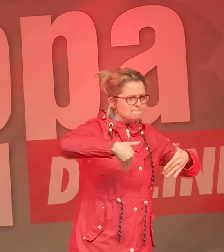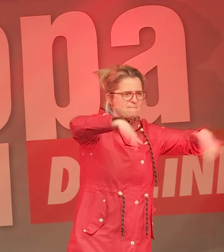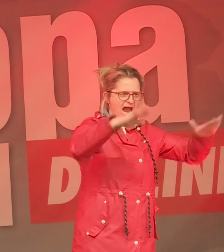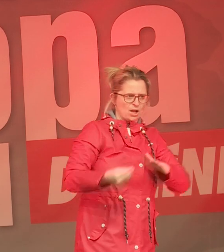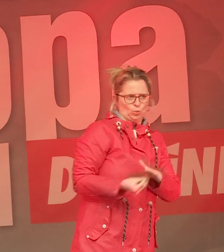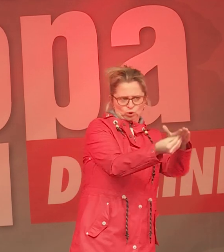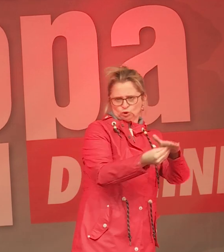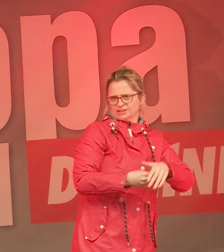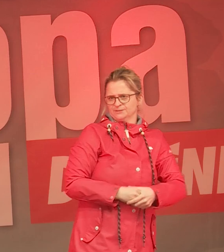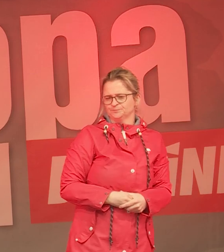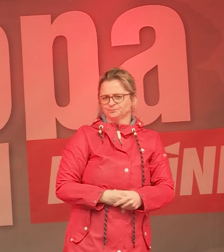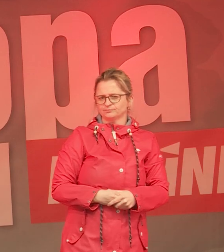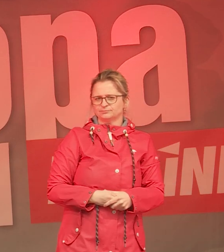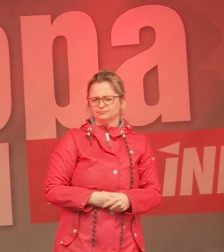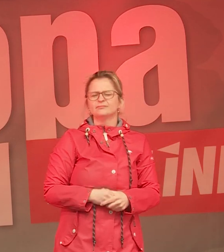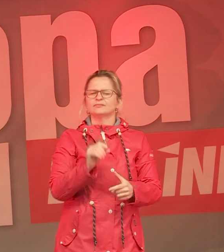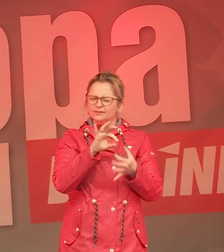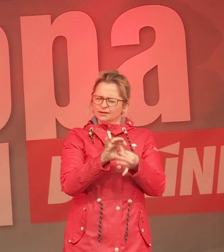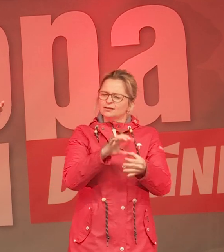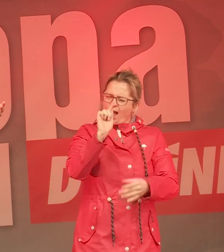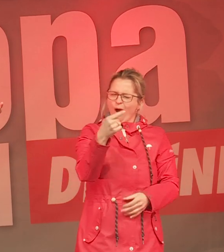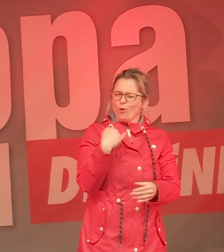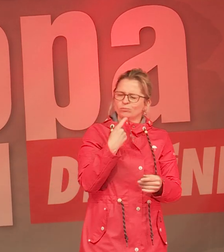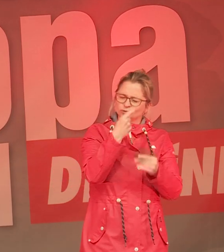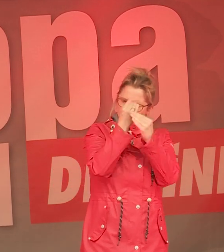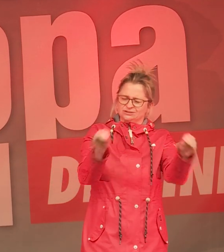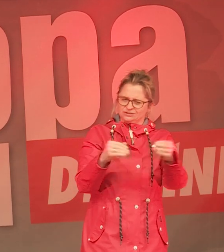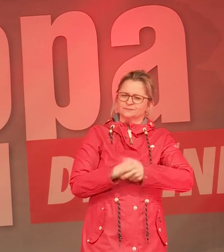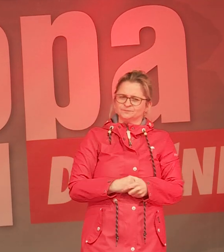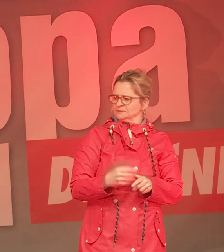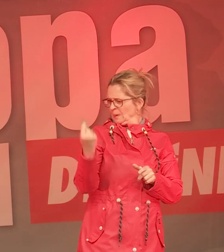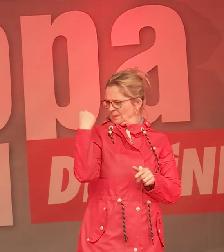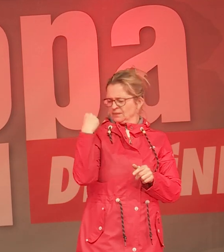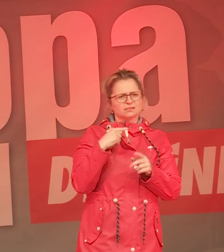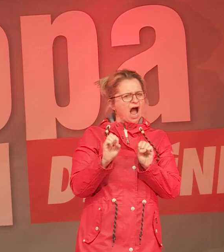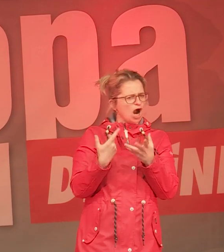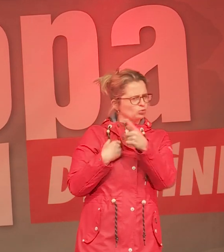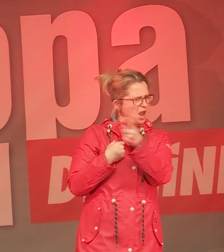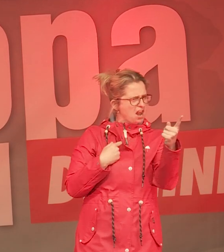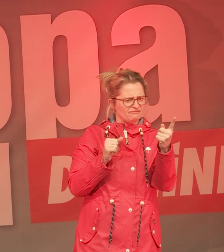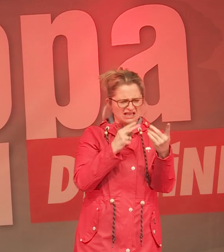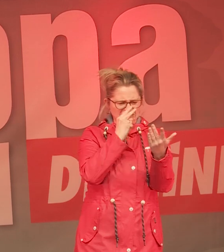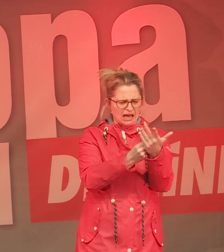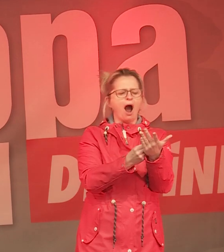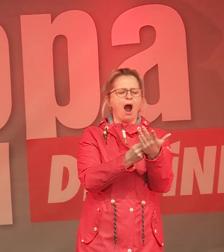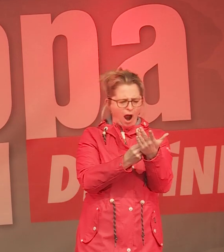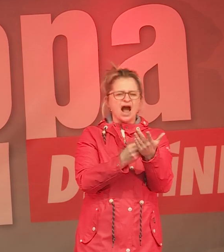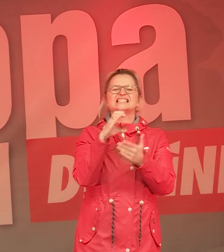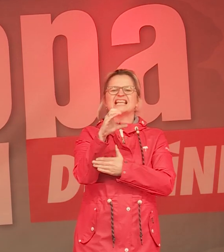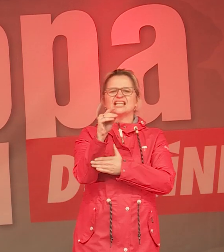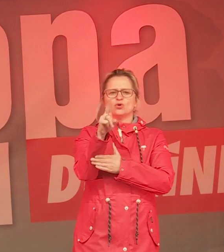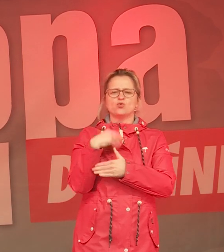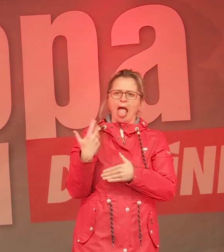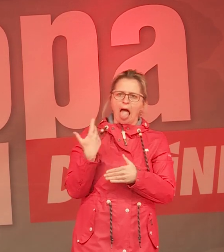Ich meine, das ist doch auch so ein Ding, dass wir teilweise, jetzt aktuell, haben Sie sicherlich verfolgt, hat die CDU sich geärgert,